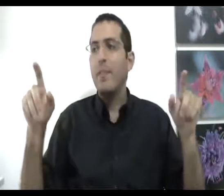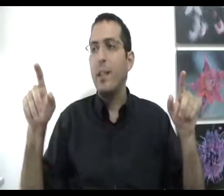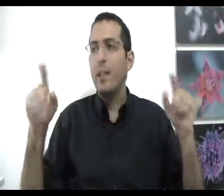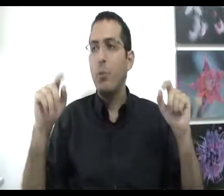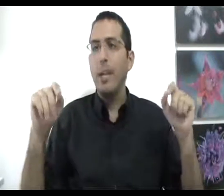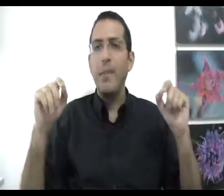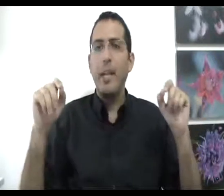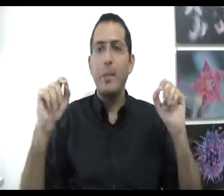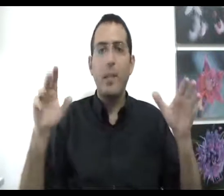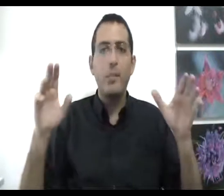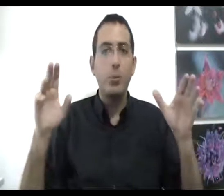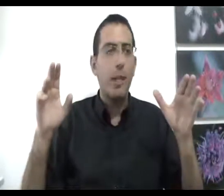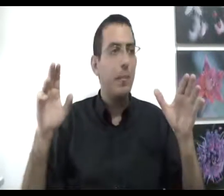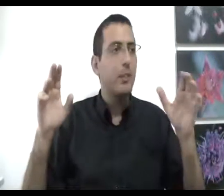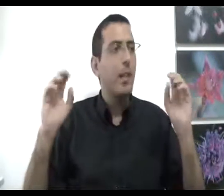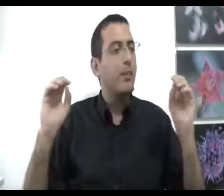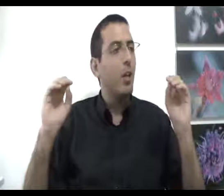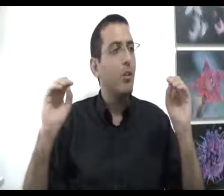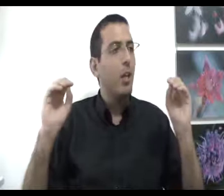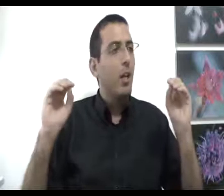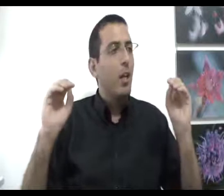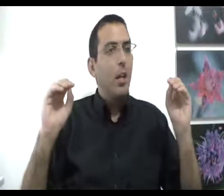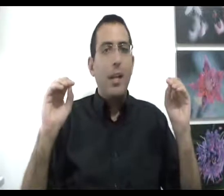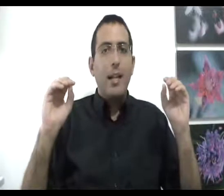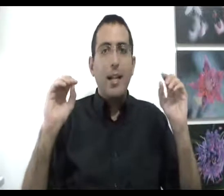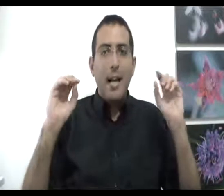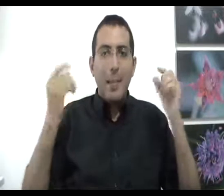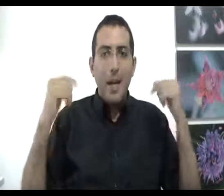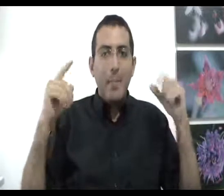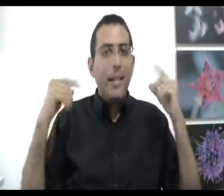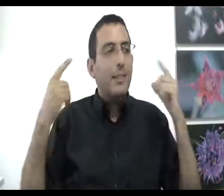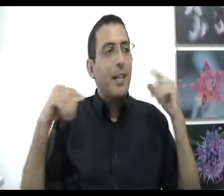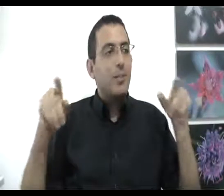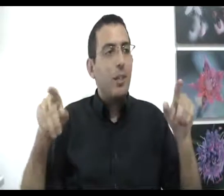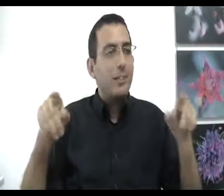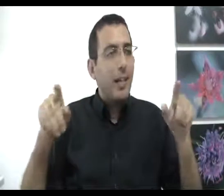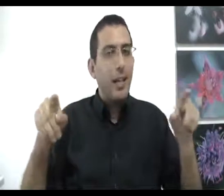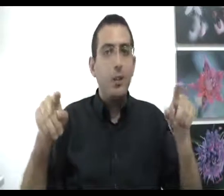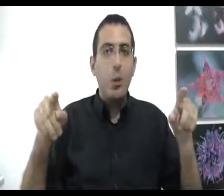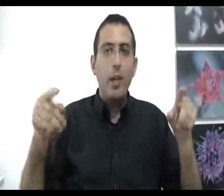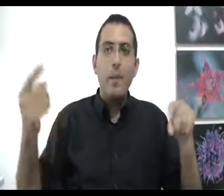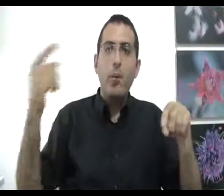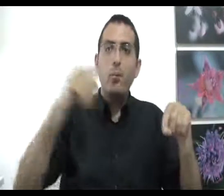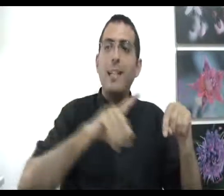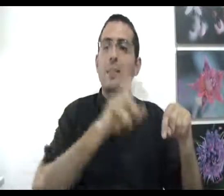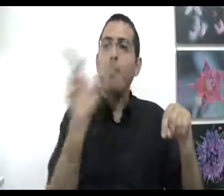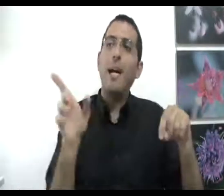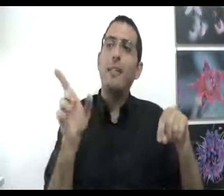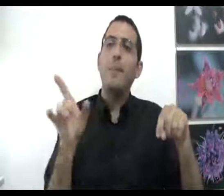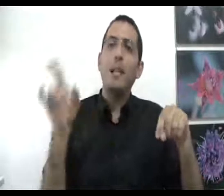מפחד לדוגמה אם נגיד הוא מפחד מג'וקים צריך לנסות המאמן צריך לנסות להסתכל על הג'וקים בנקודת המבט שנמדה